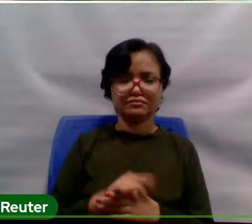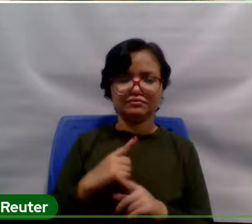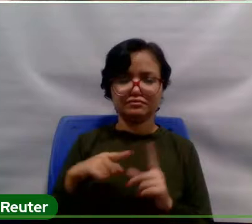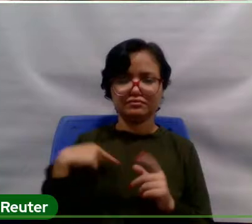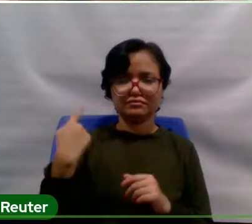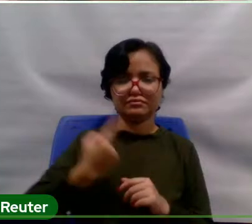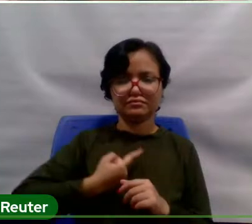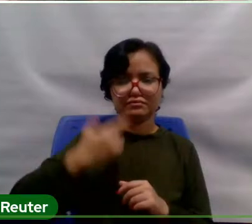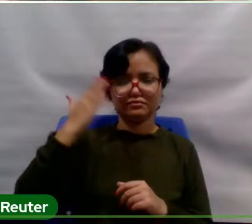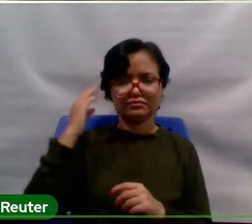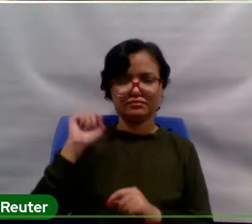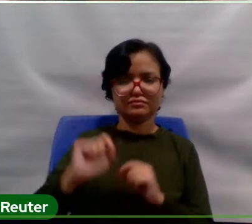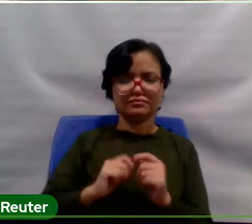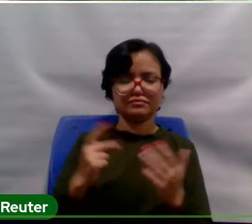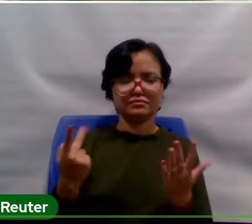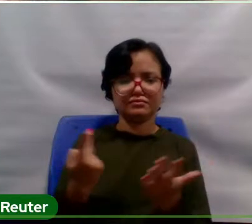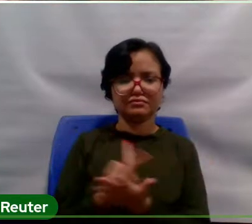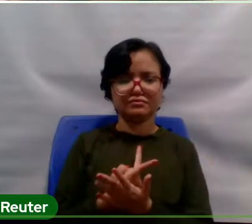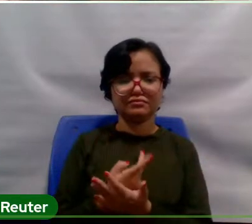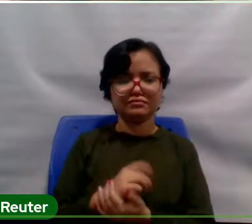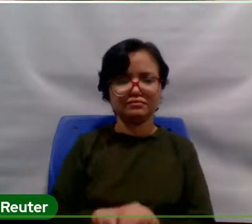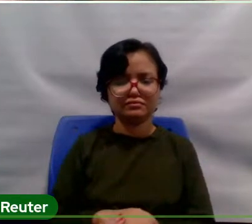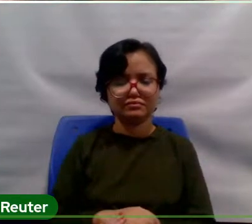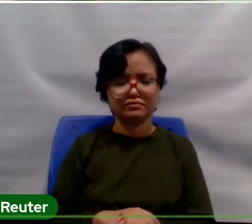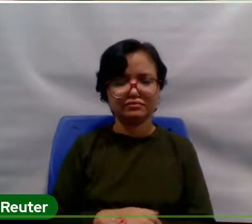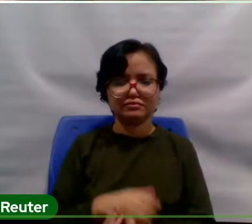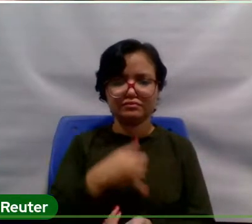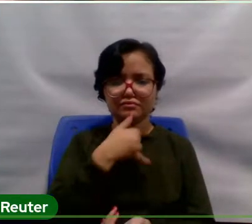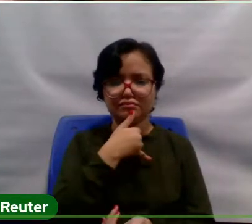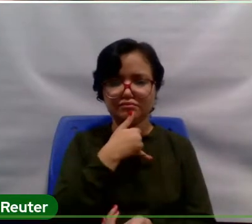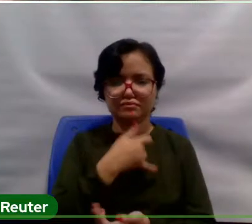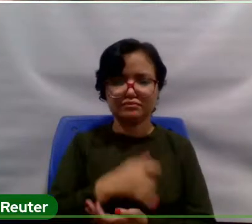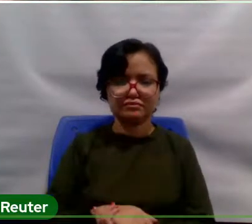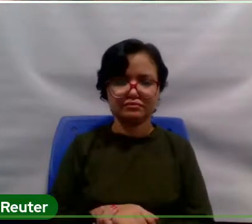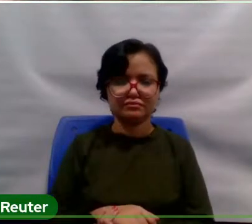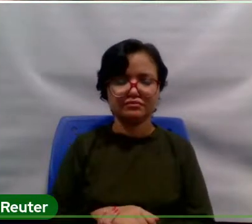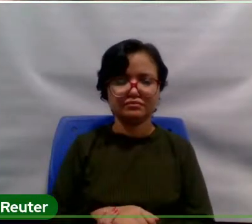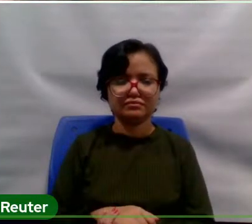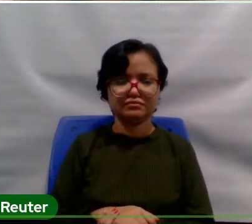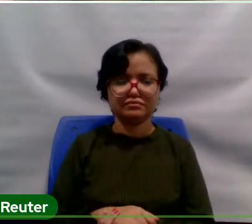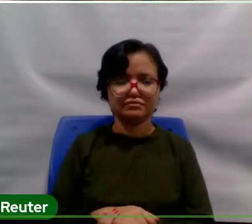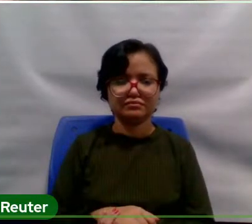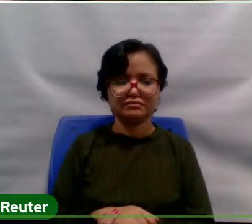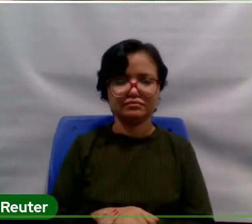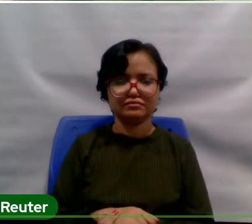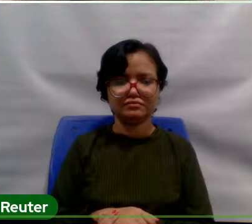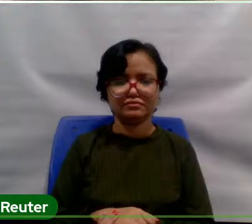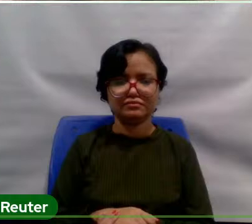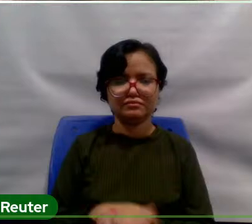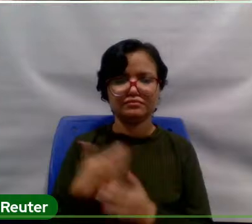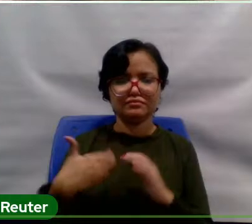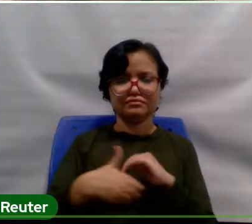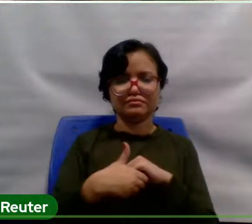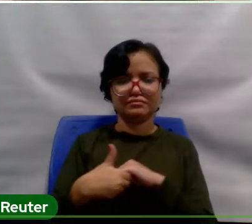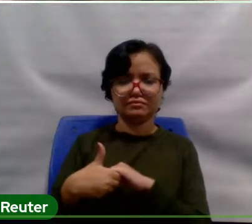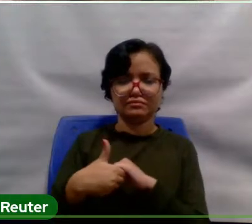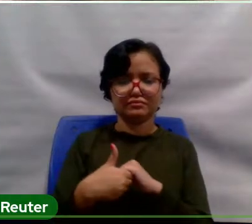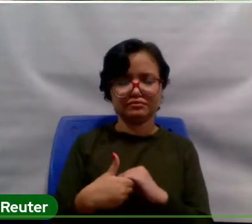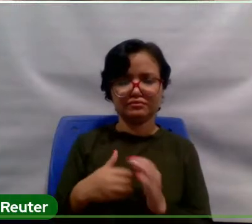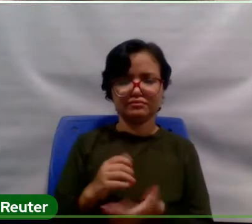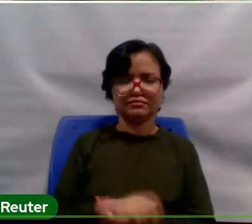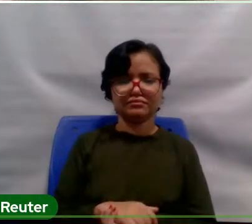infelizmente, nós chegamos a esse número. É lamentável, e aqui eu me solidarizo com a dor, né?